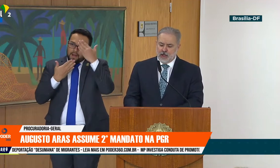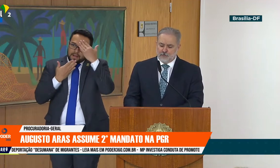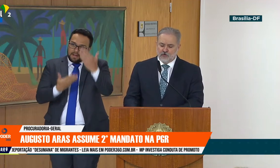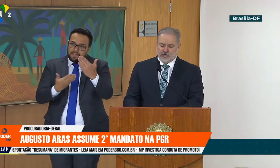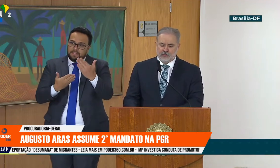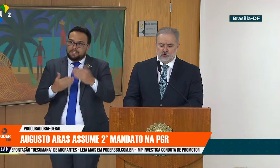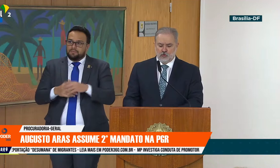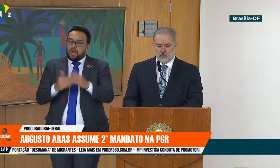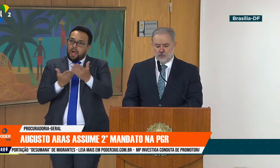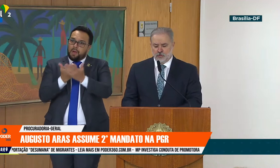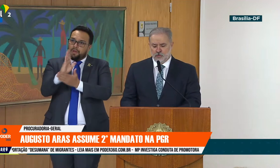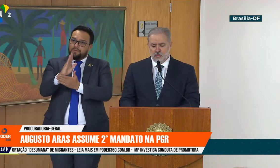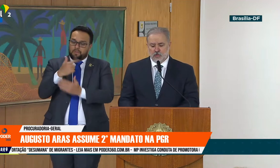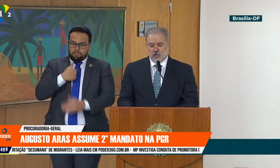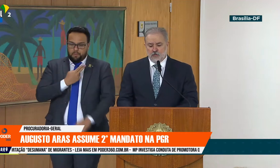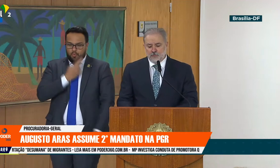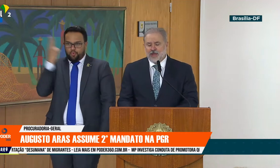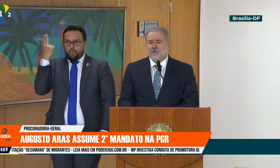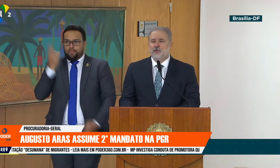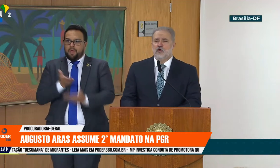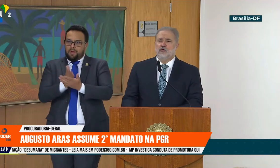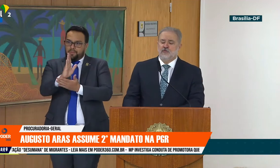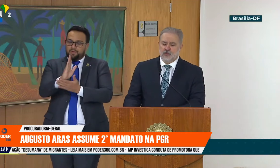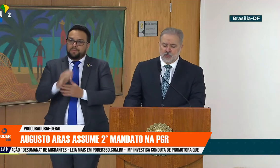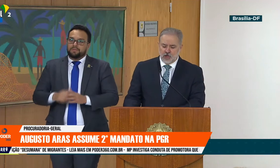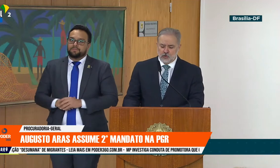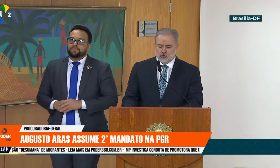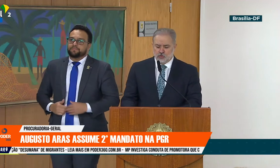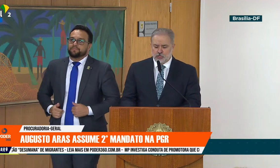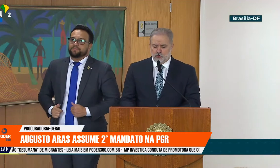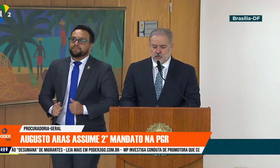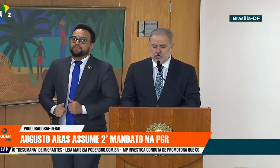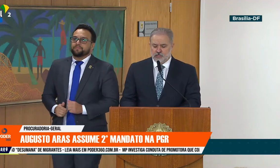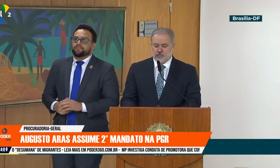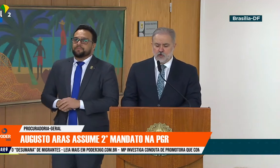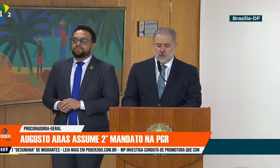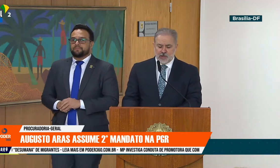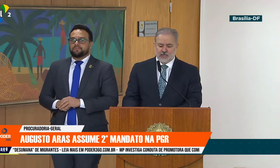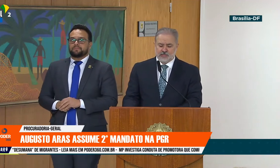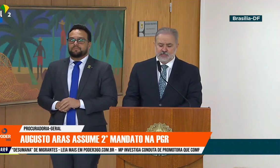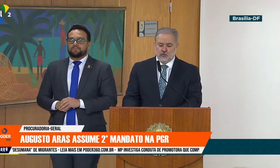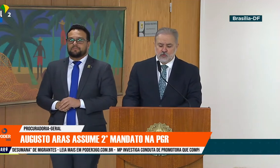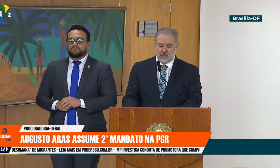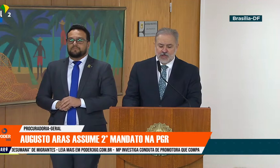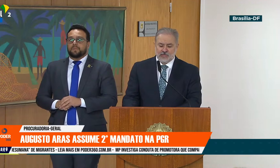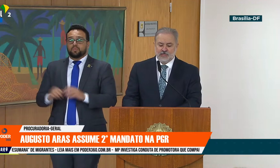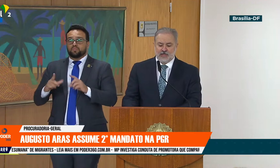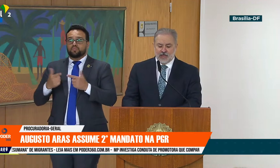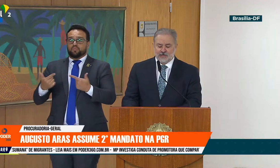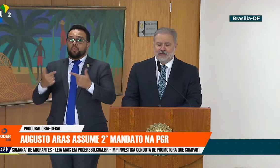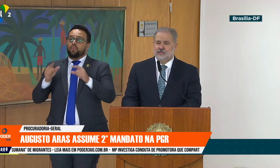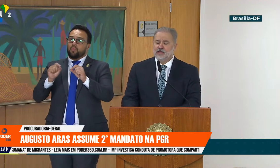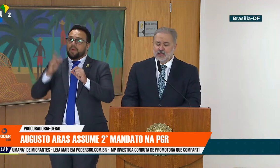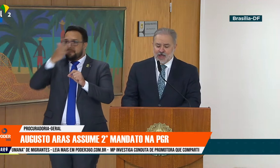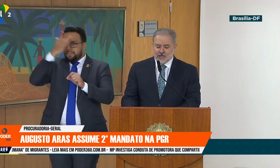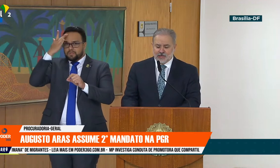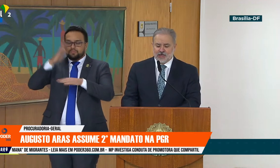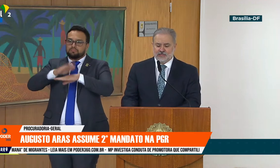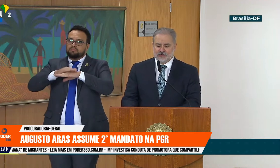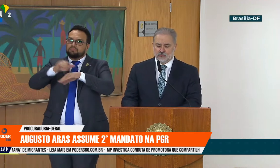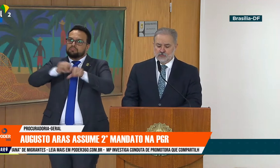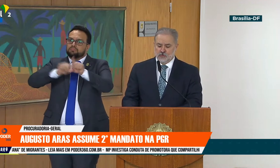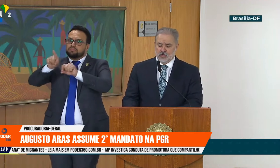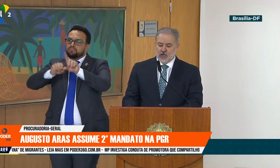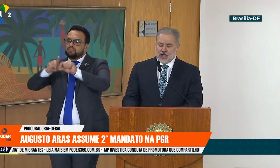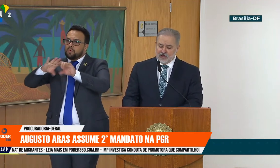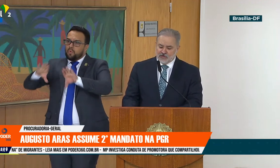aprovação do meu nome. Bem, aprove aos constituintes que coubessem as autoridades eleitas a